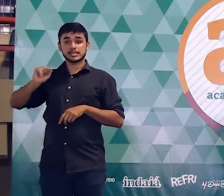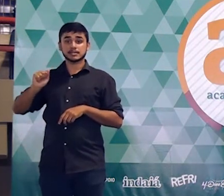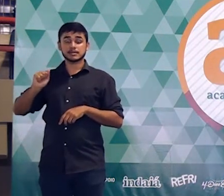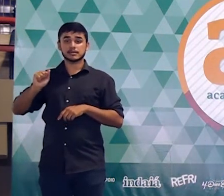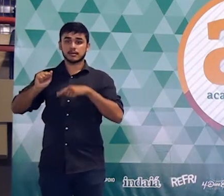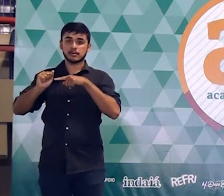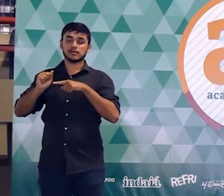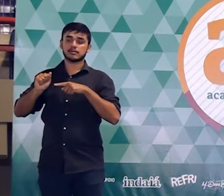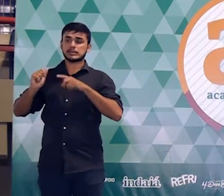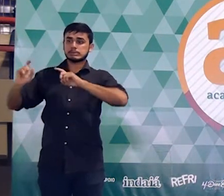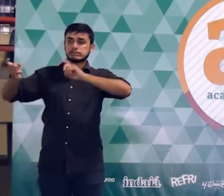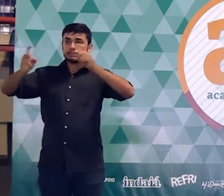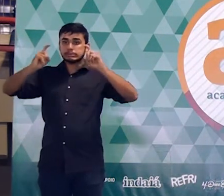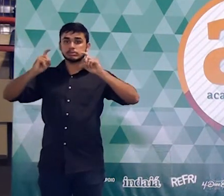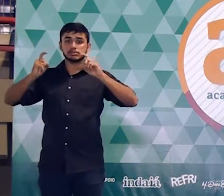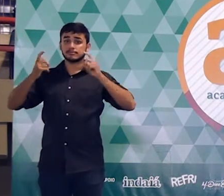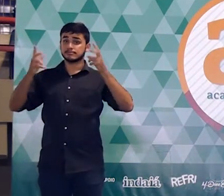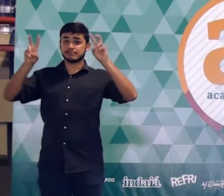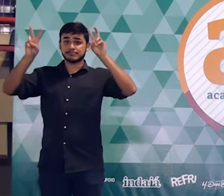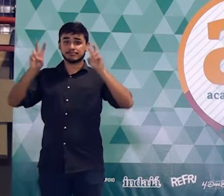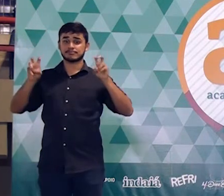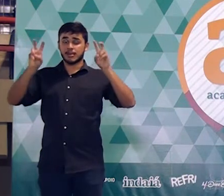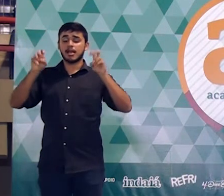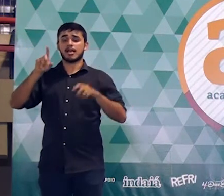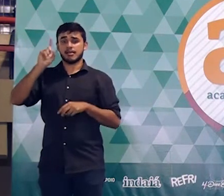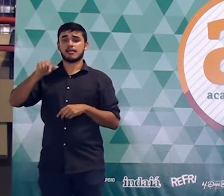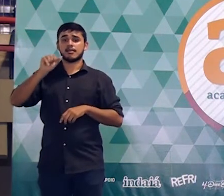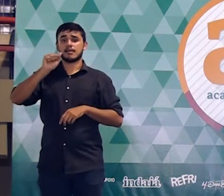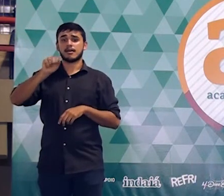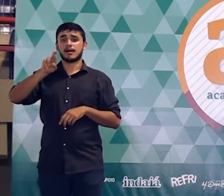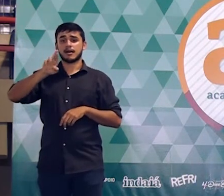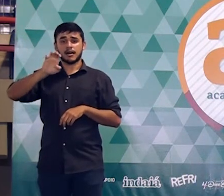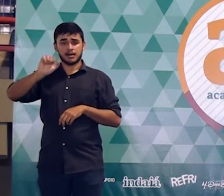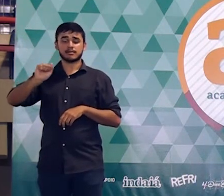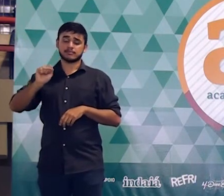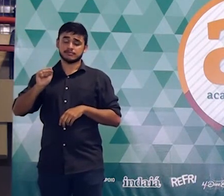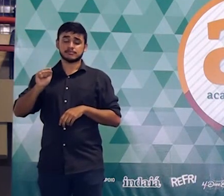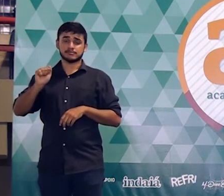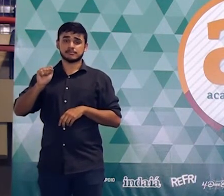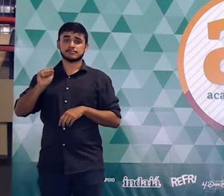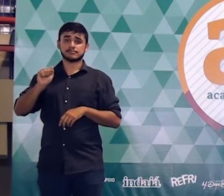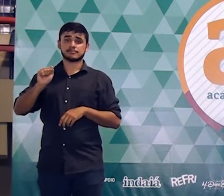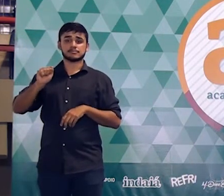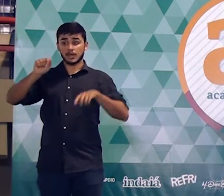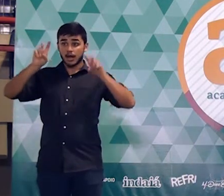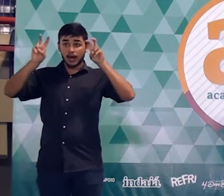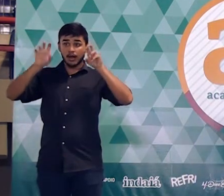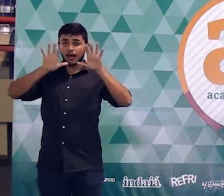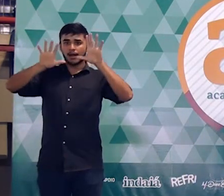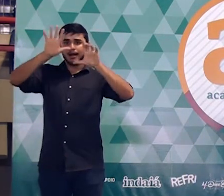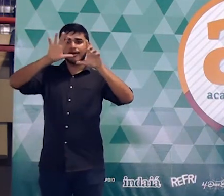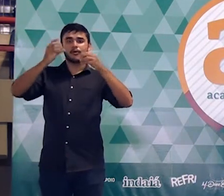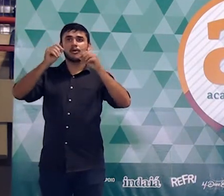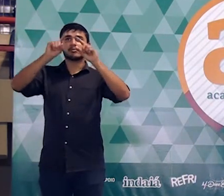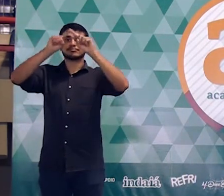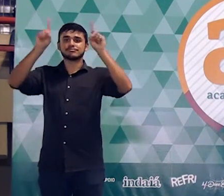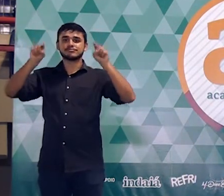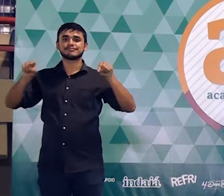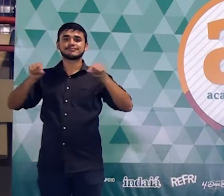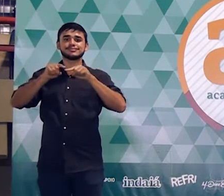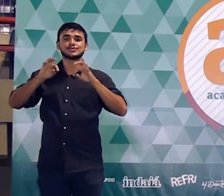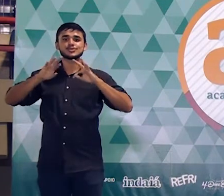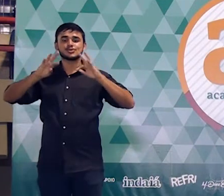não dá para discutir muito. O assunto que mais cai na geometria plana é o assunto de área. Então, se cai muito, o que é que o ideal?